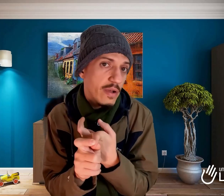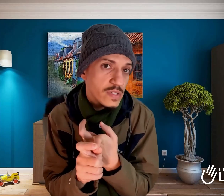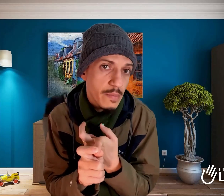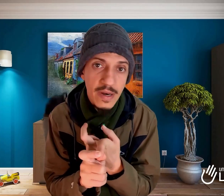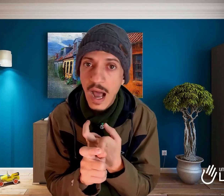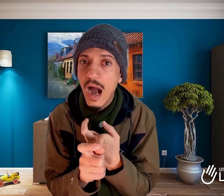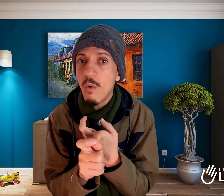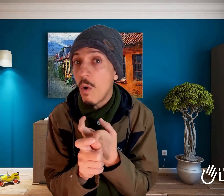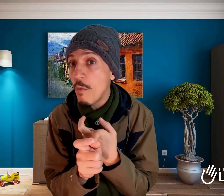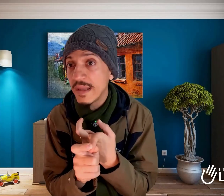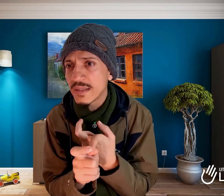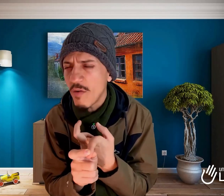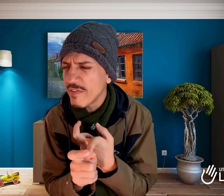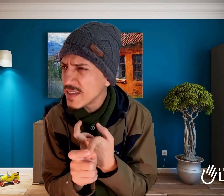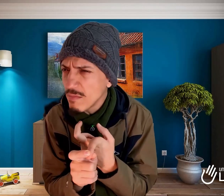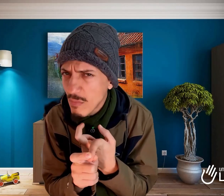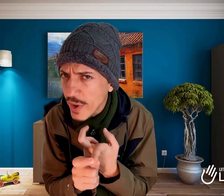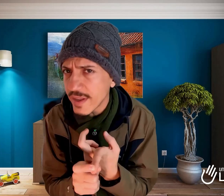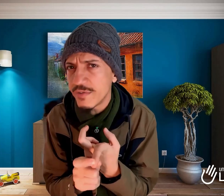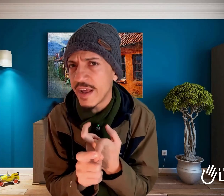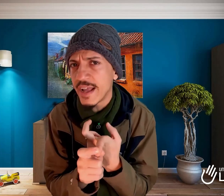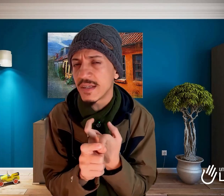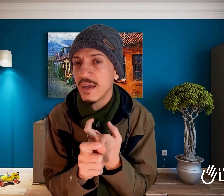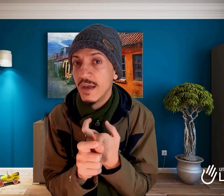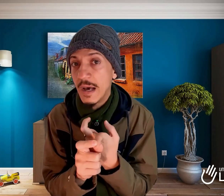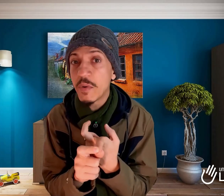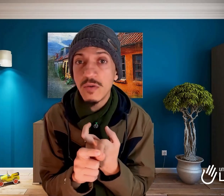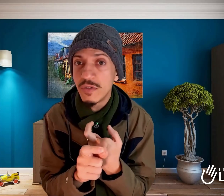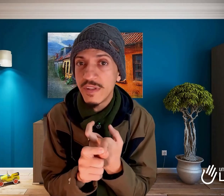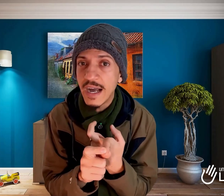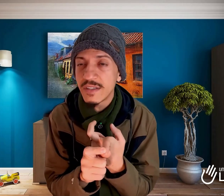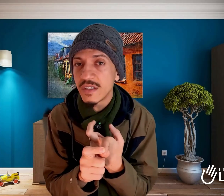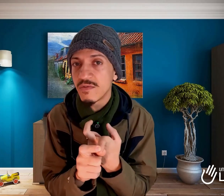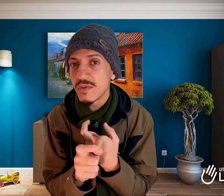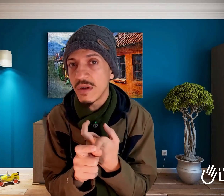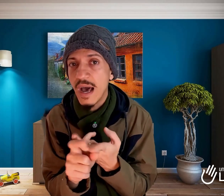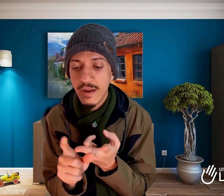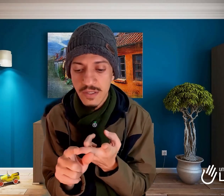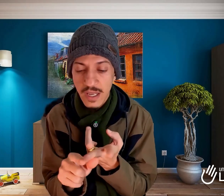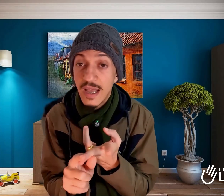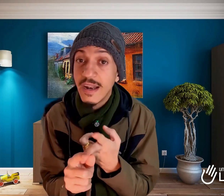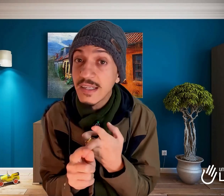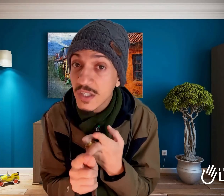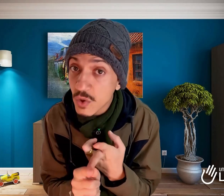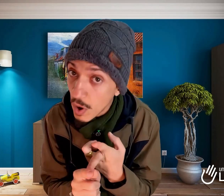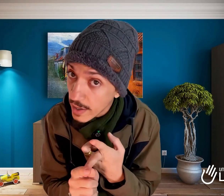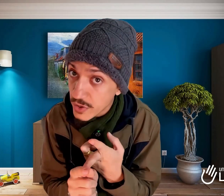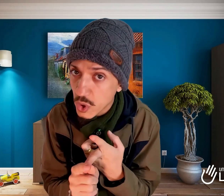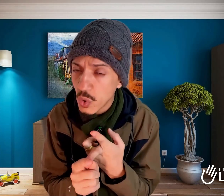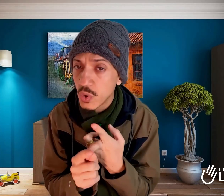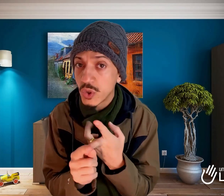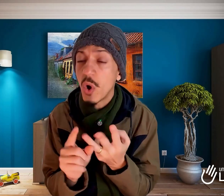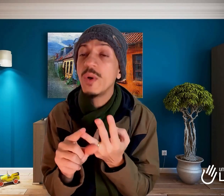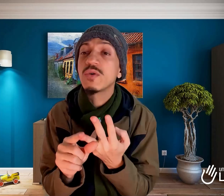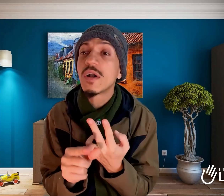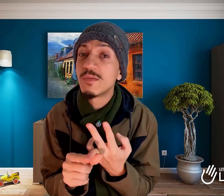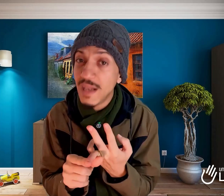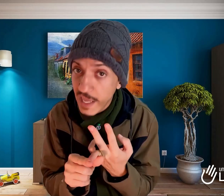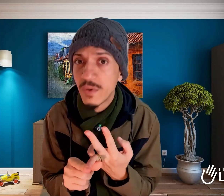semanal ou mensal, vai fazer muita diferença na produtividade desses funcionários, nas escolas de surdos ou escolas bilingues que